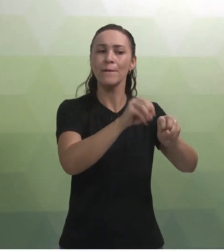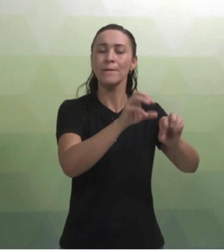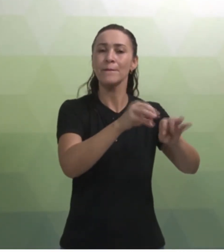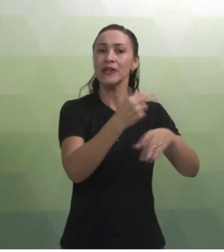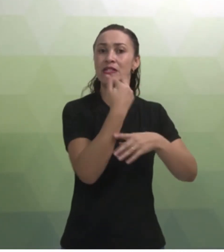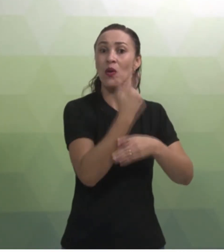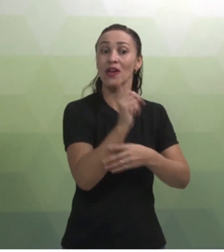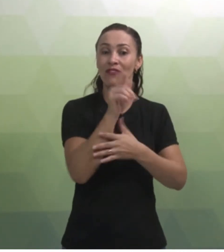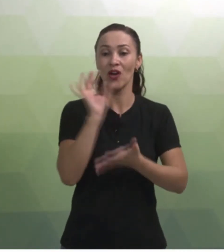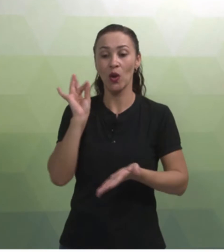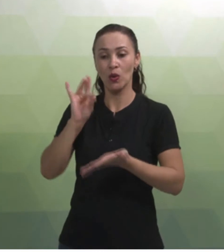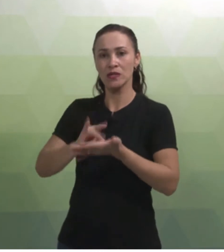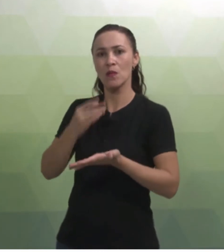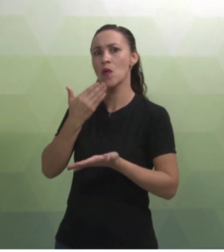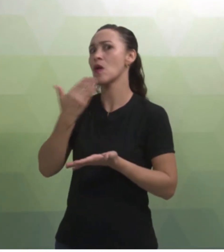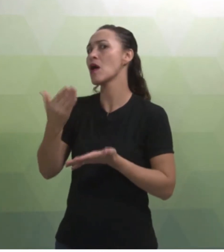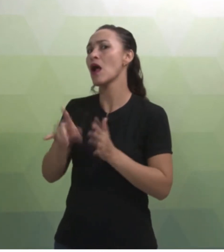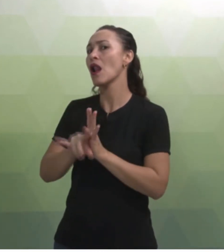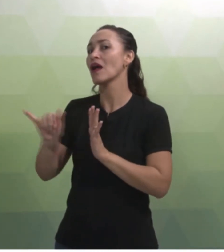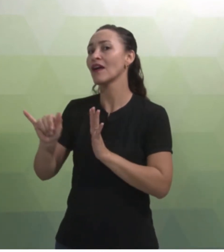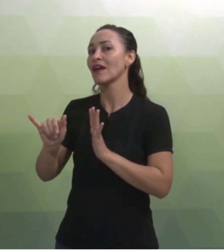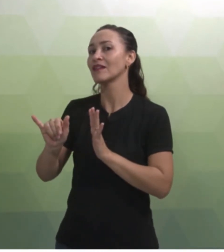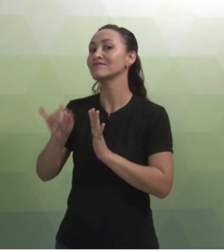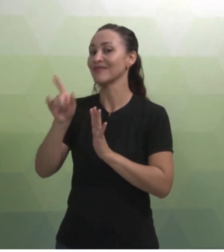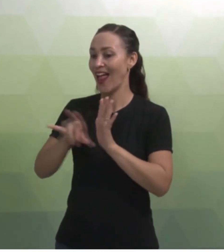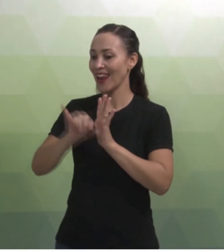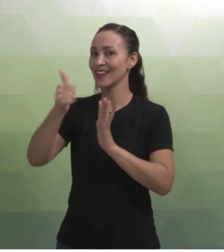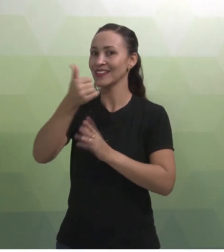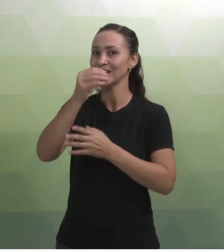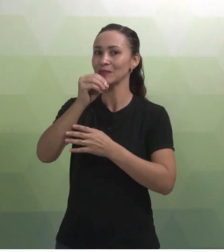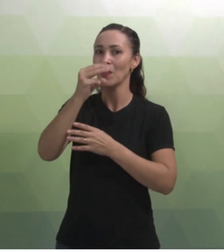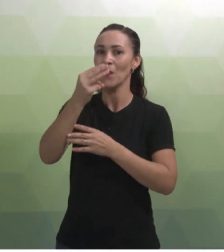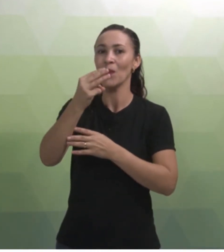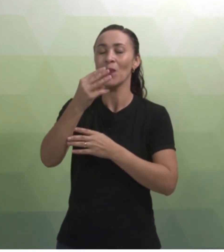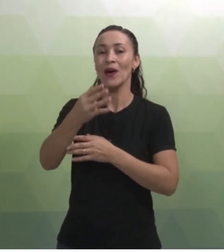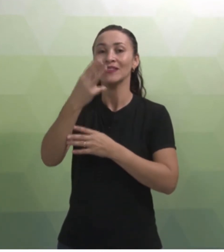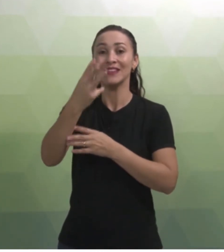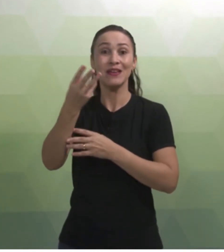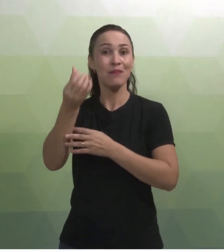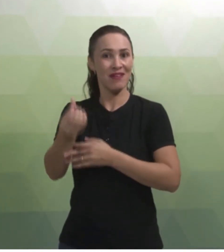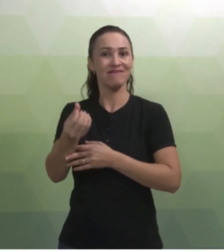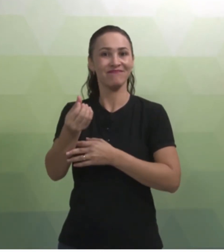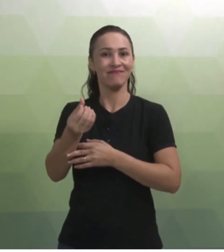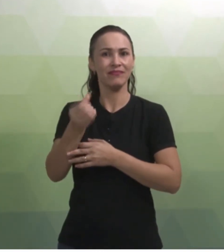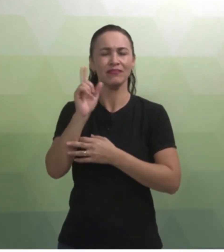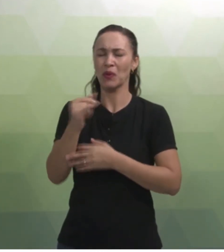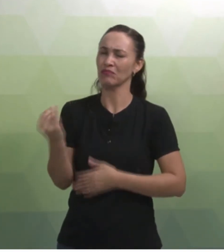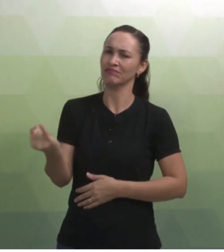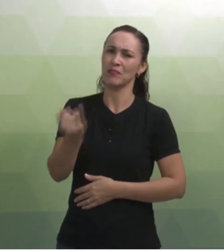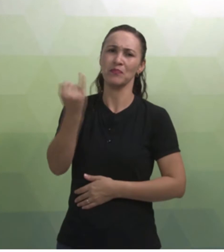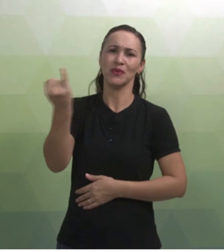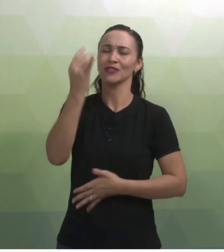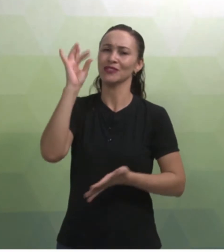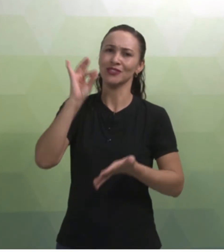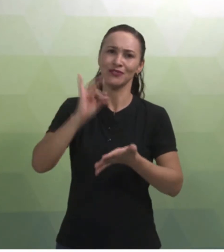qual legislação? A lei 10.436. Então, é de extrema relevância que esse embasamento teórico de vocês